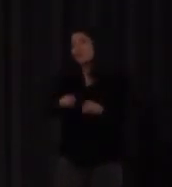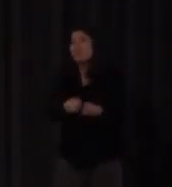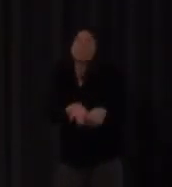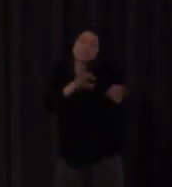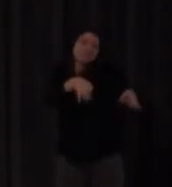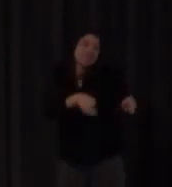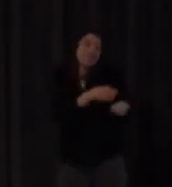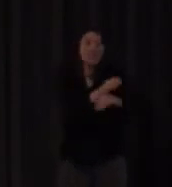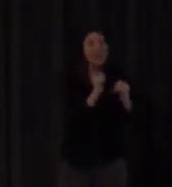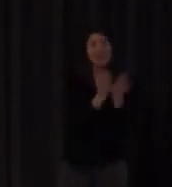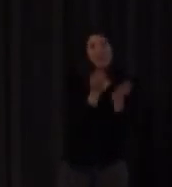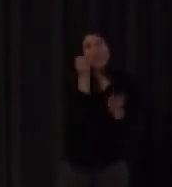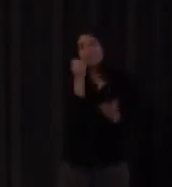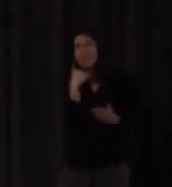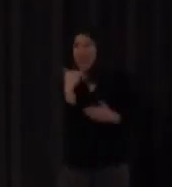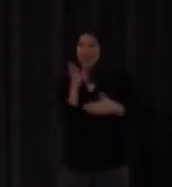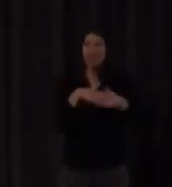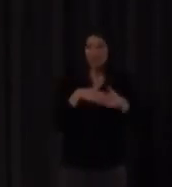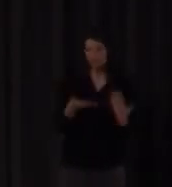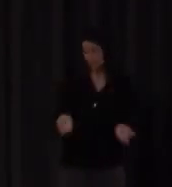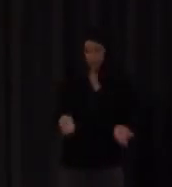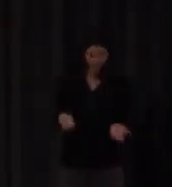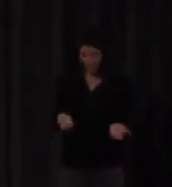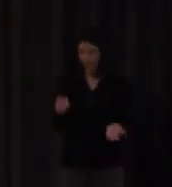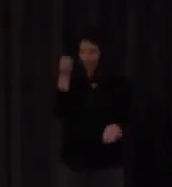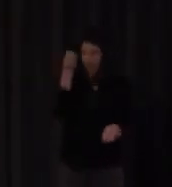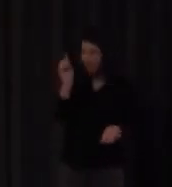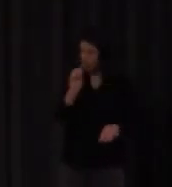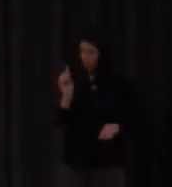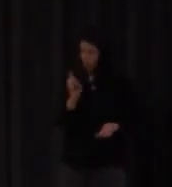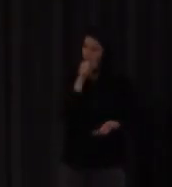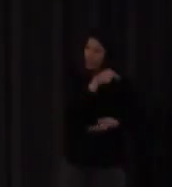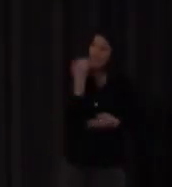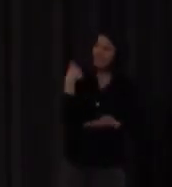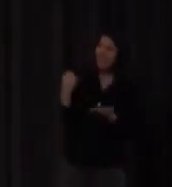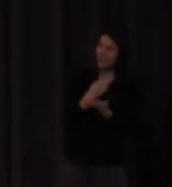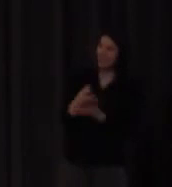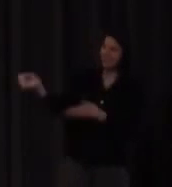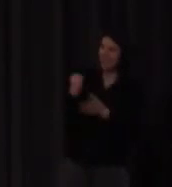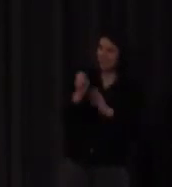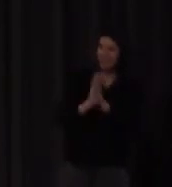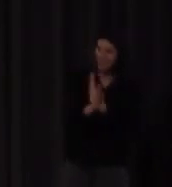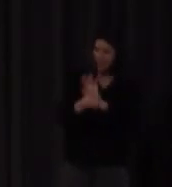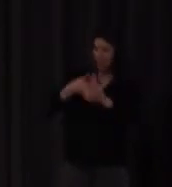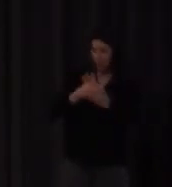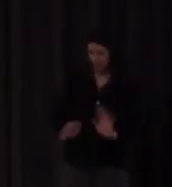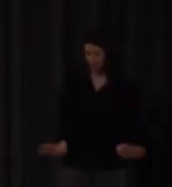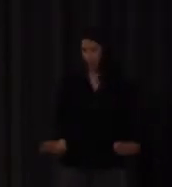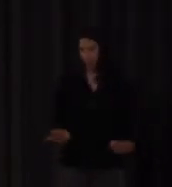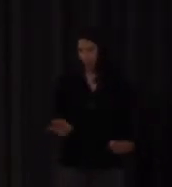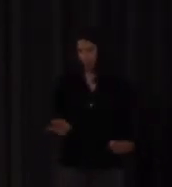han aprendido han tenido clase exclusivamente en lengua de signos a lo mejor tendrías que pensar si esto lo